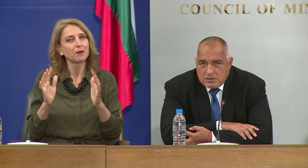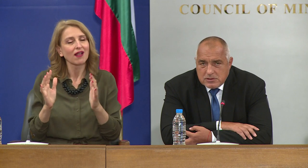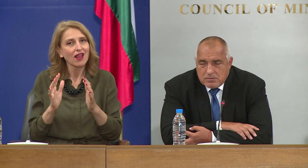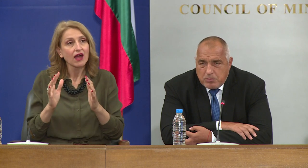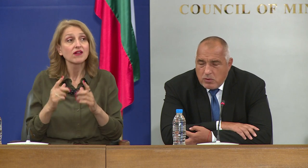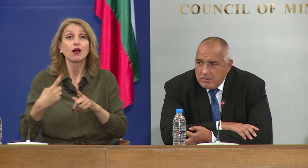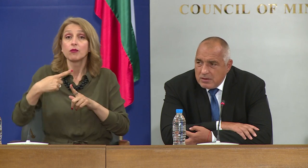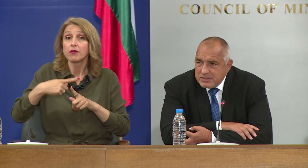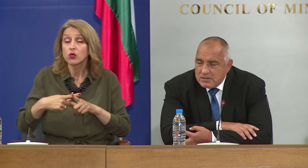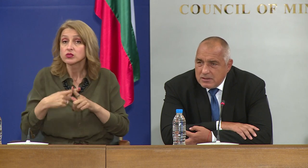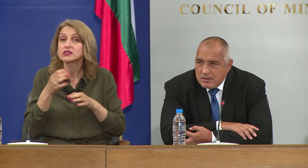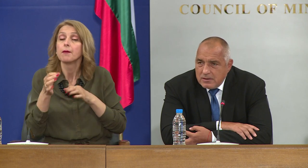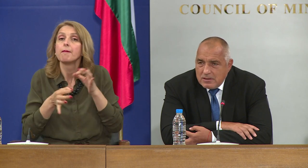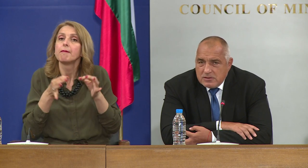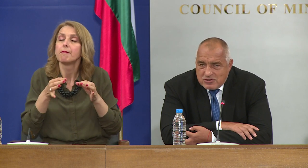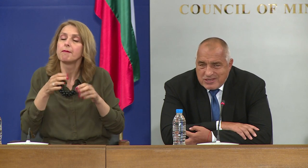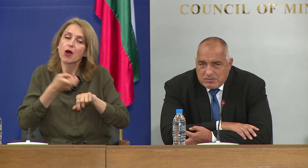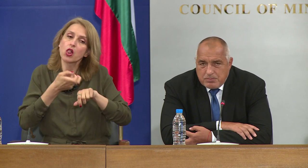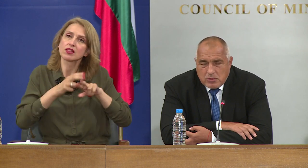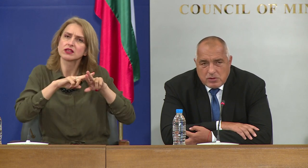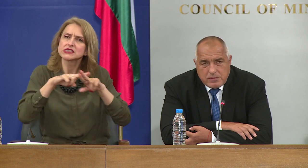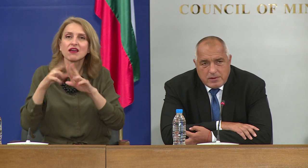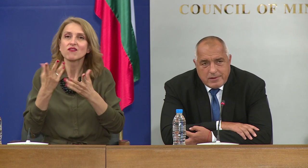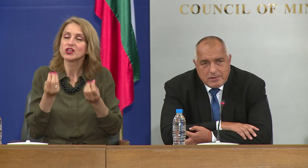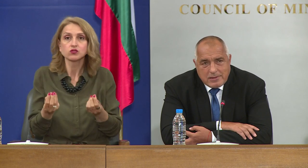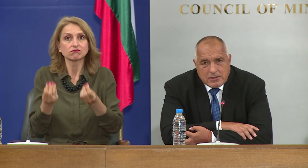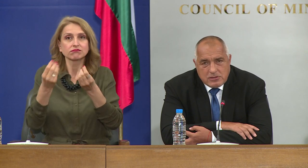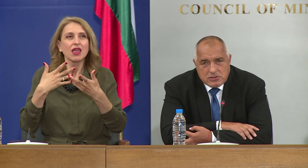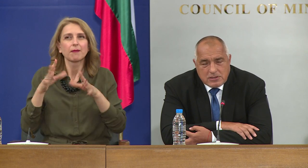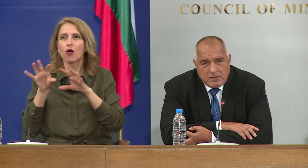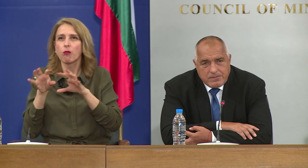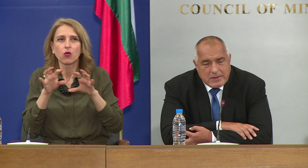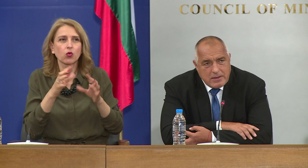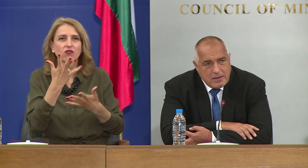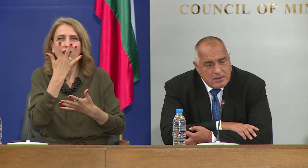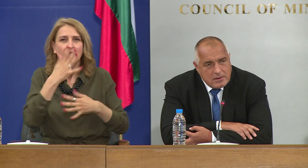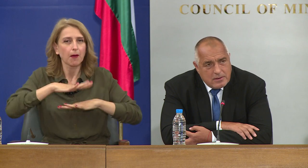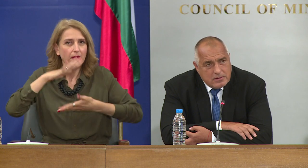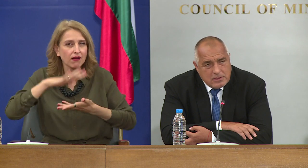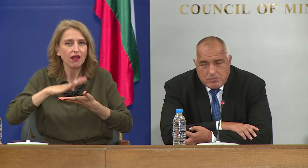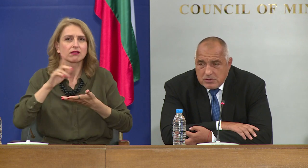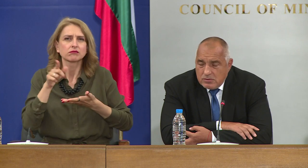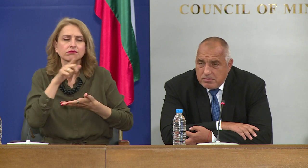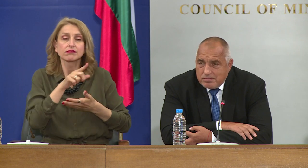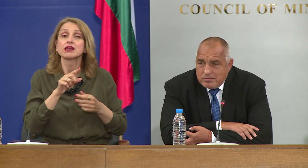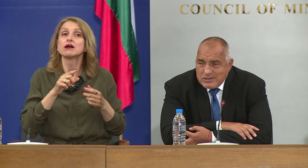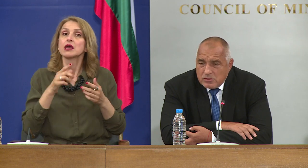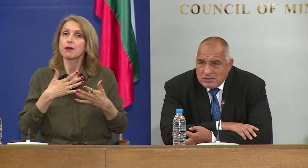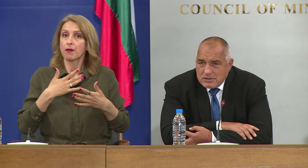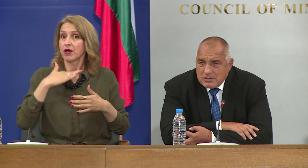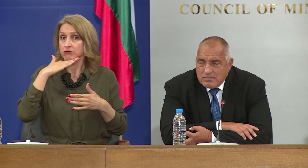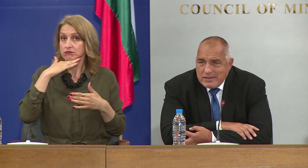болниците са с по-голям капацитет, че сме подготвени технически и не на последно